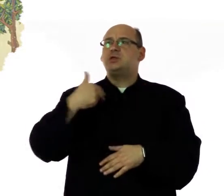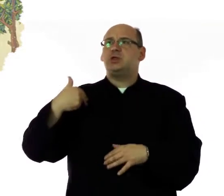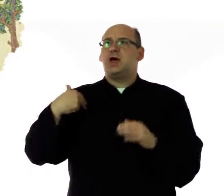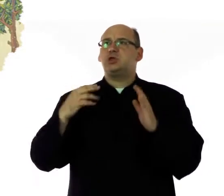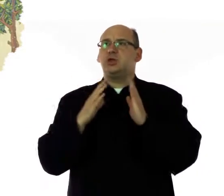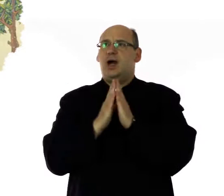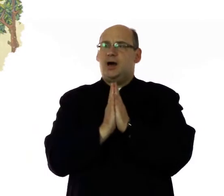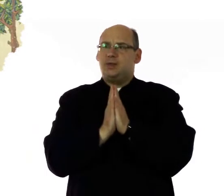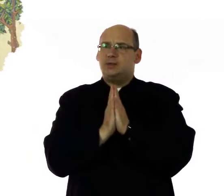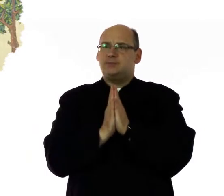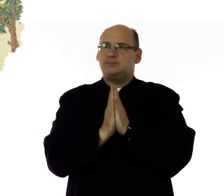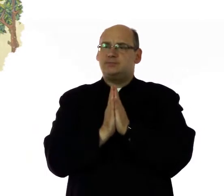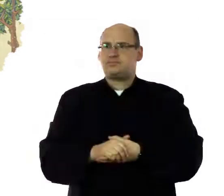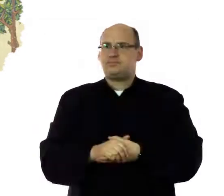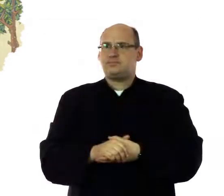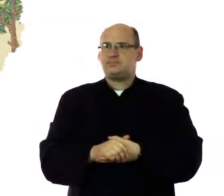śmierci